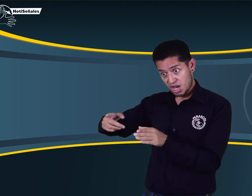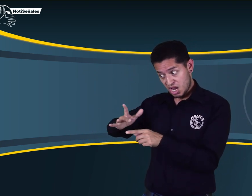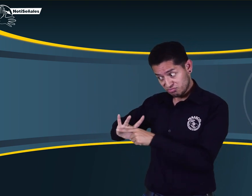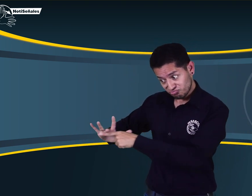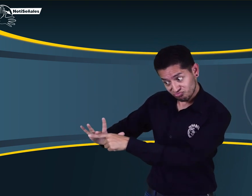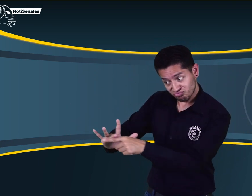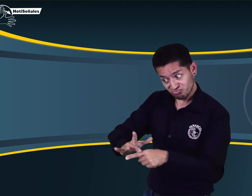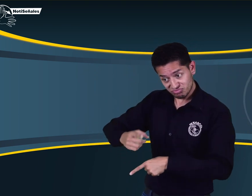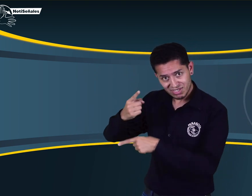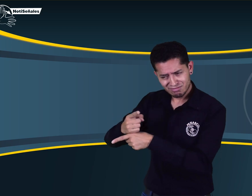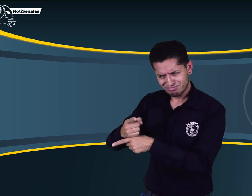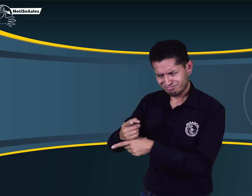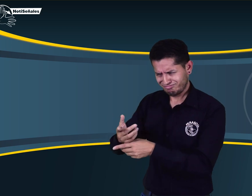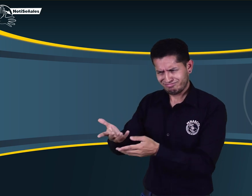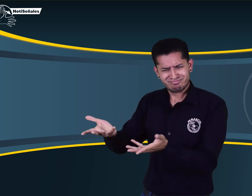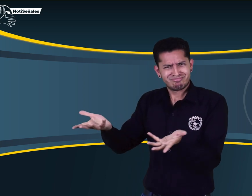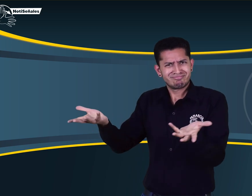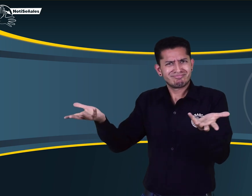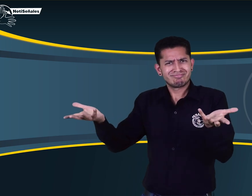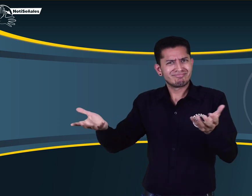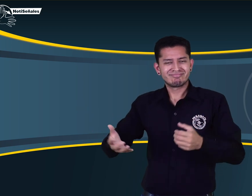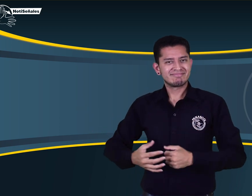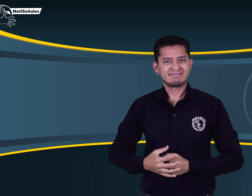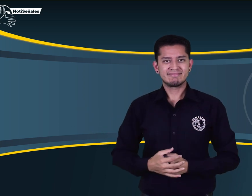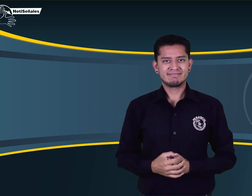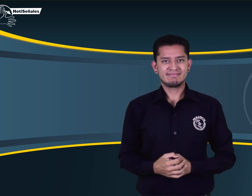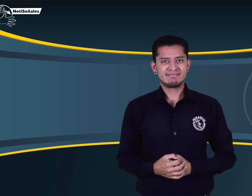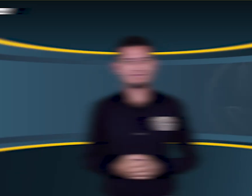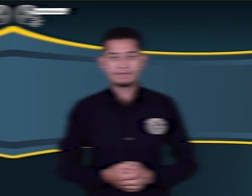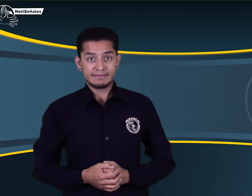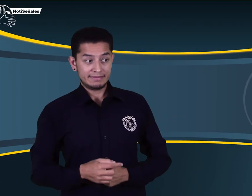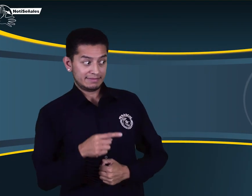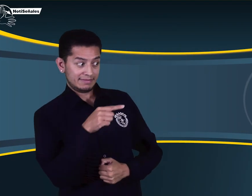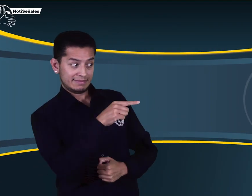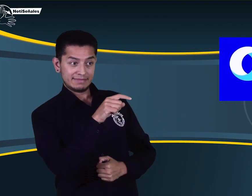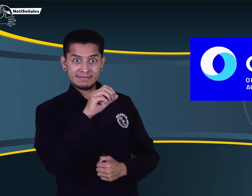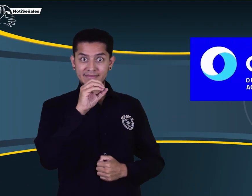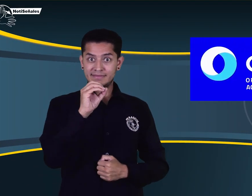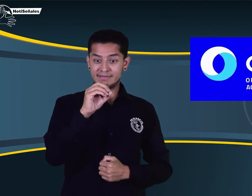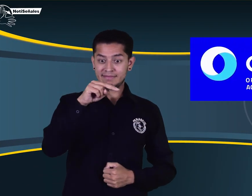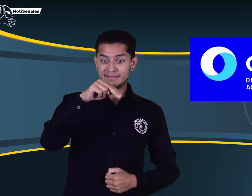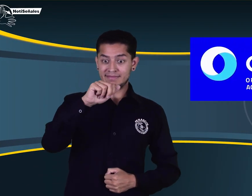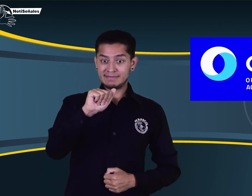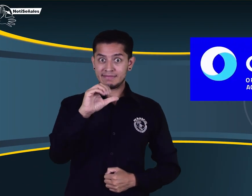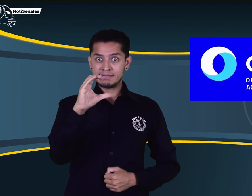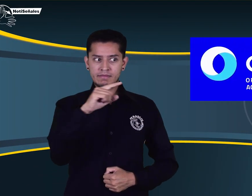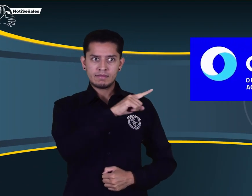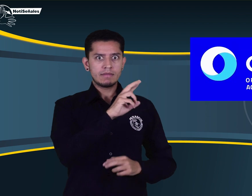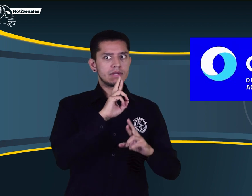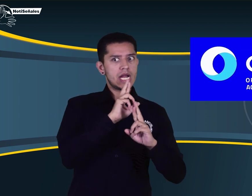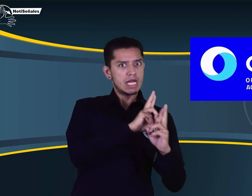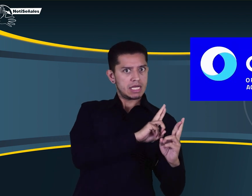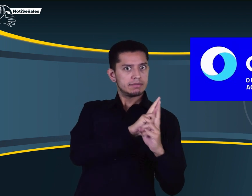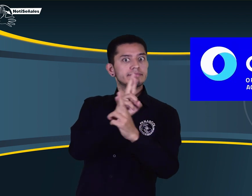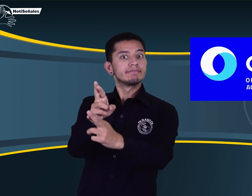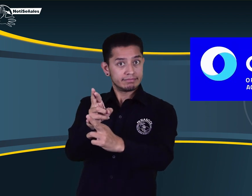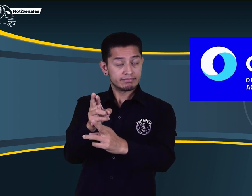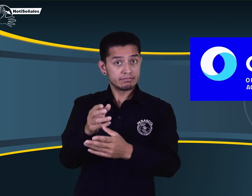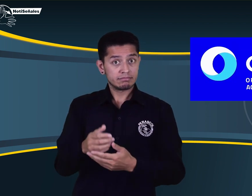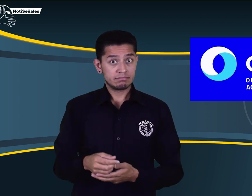ellos dan solución, generando mucha confusión. Todo lo anterior es evidencia que después de un año no se ha puesto